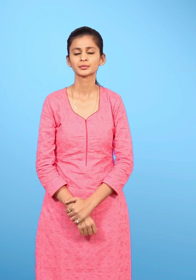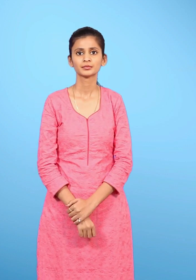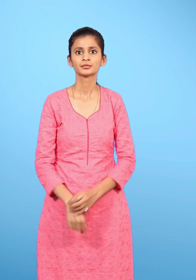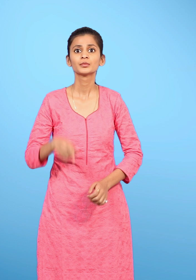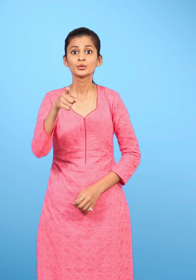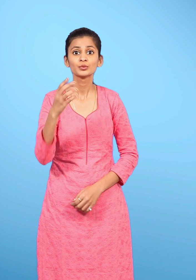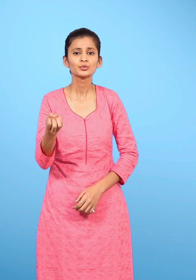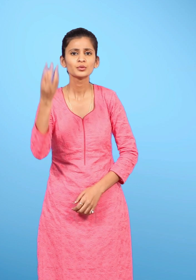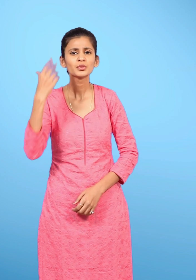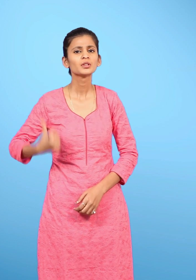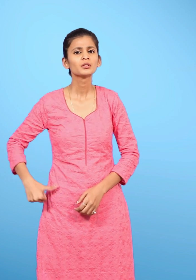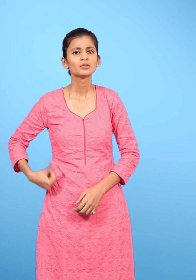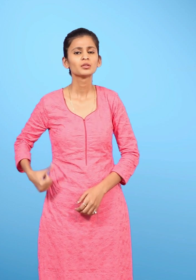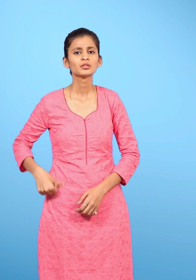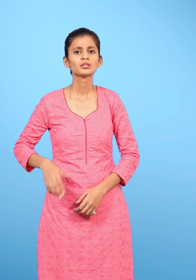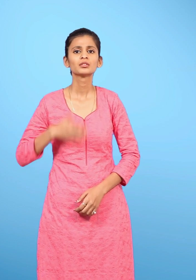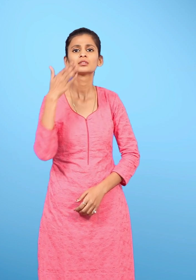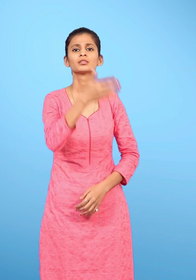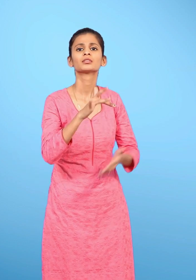तुम सुभा शौच के लिए कहां जाते हो?